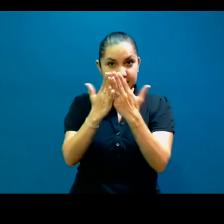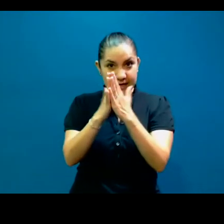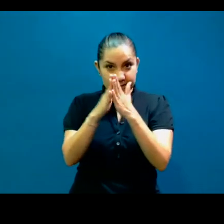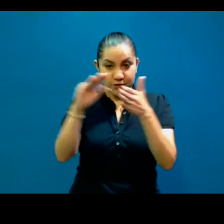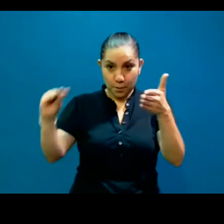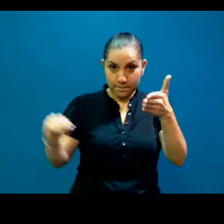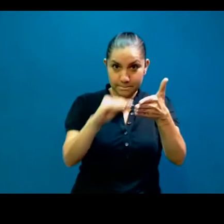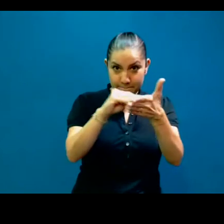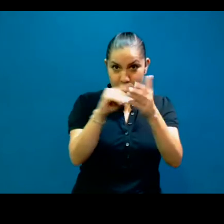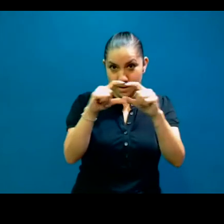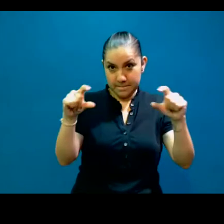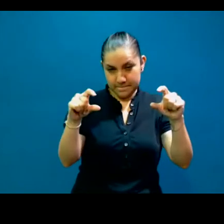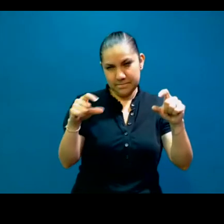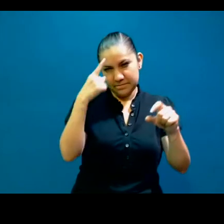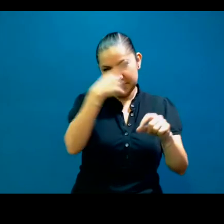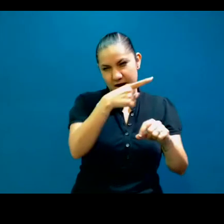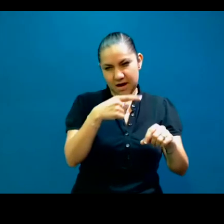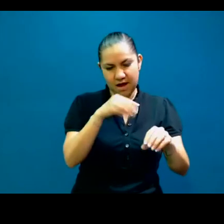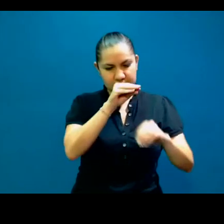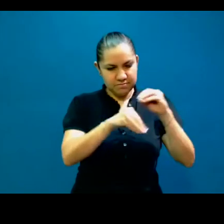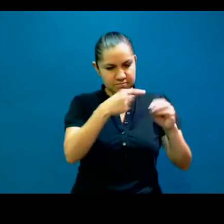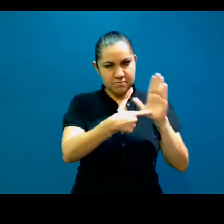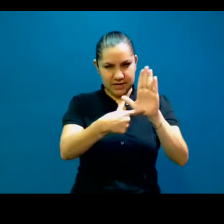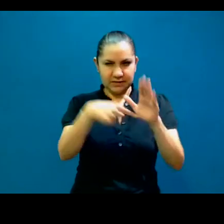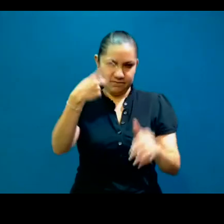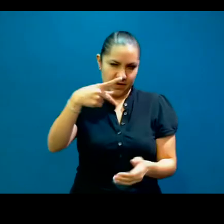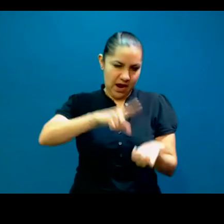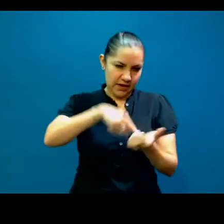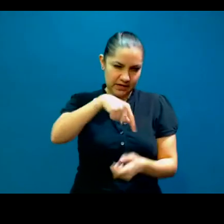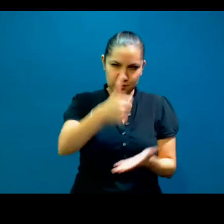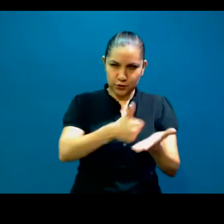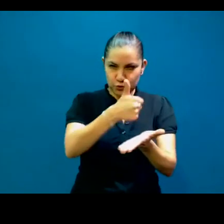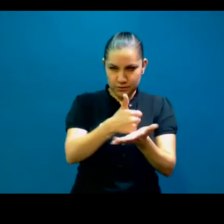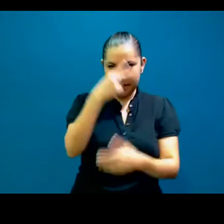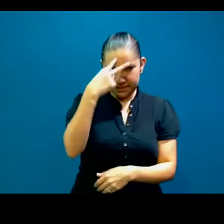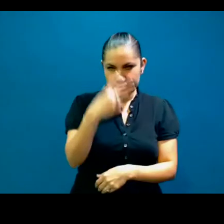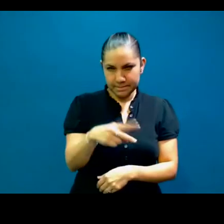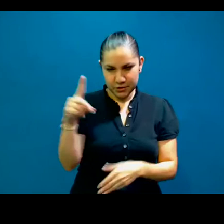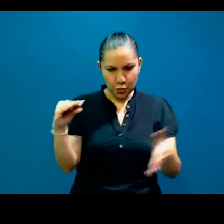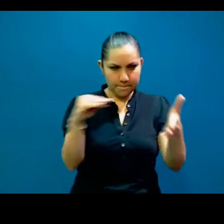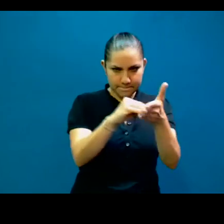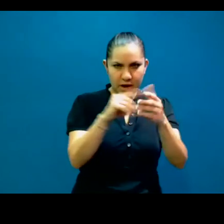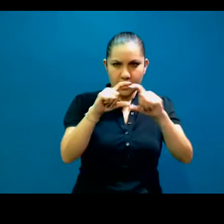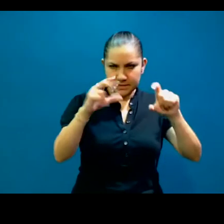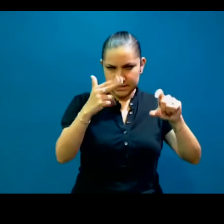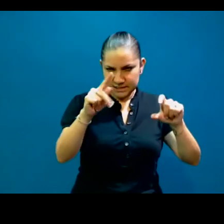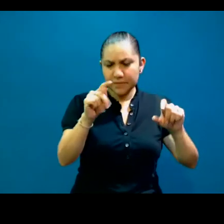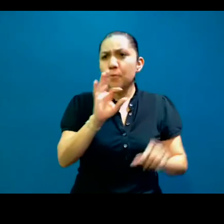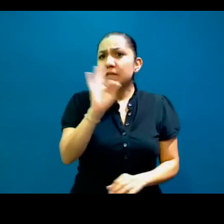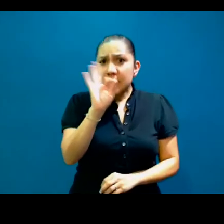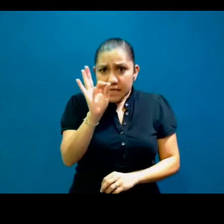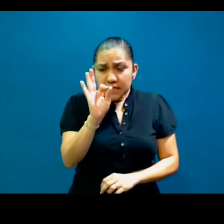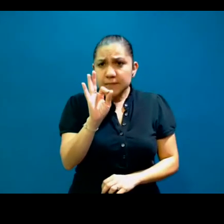en una hora aquí en el área de Ciudad de México. A ver si nos puede compartir por el chat. De todas maneras, esto se queda en YouTube para que